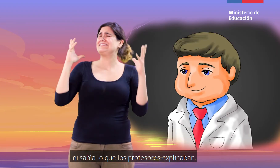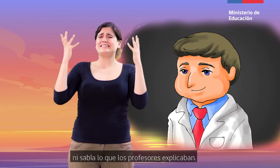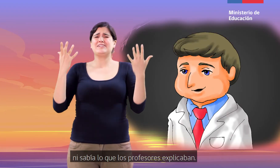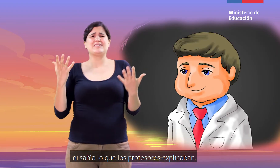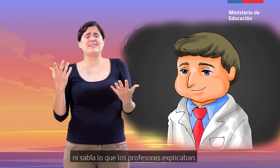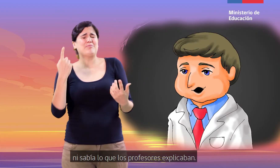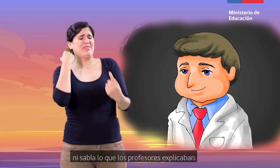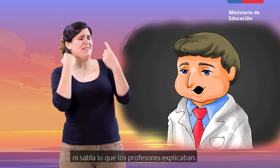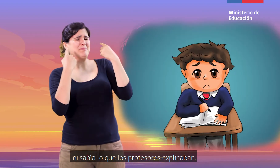profesores explicaban.